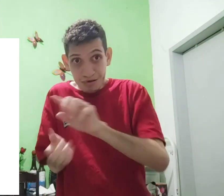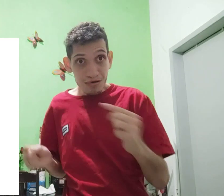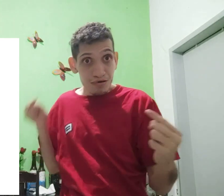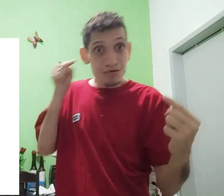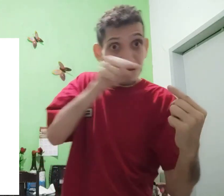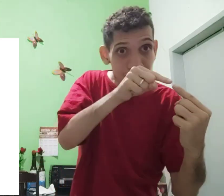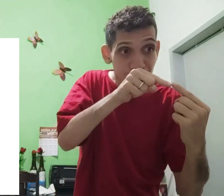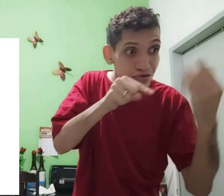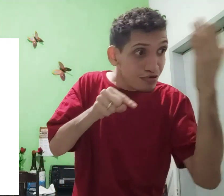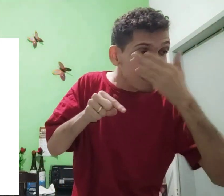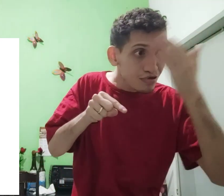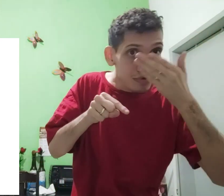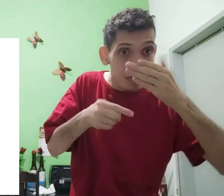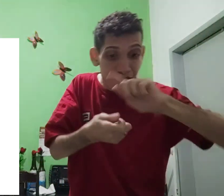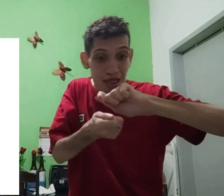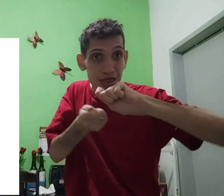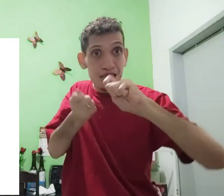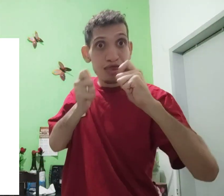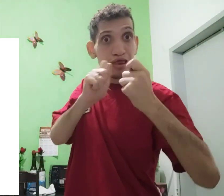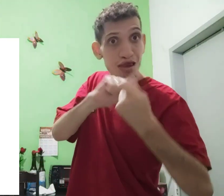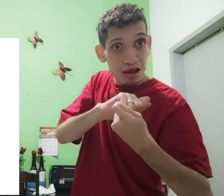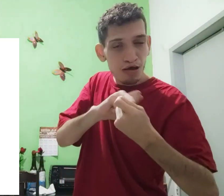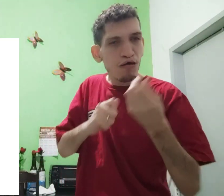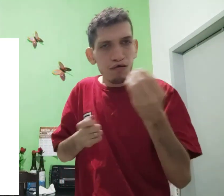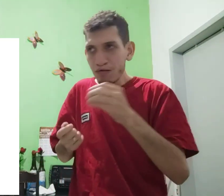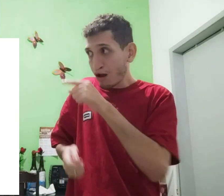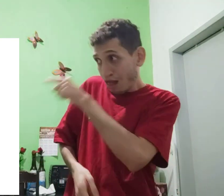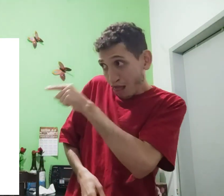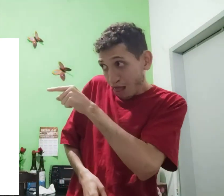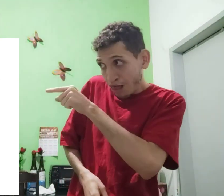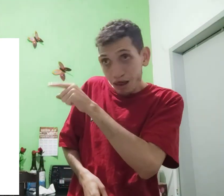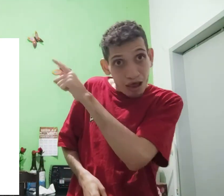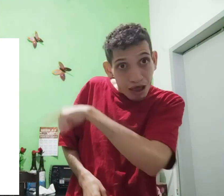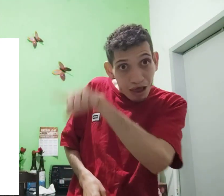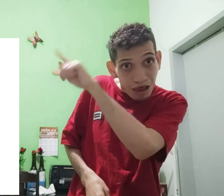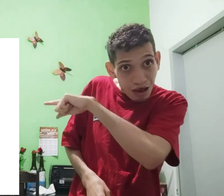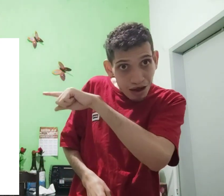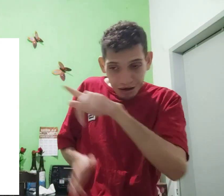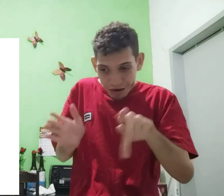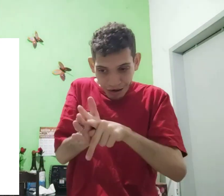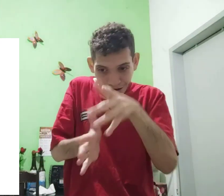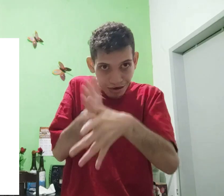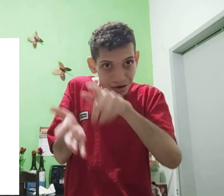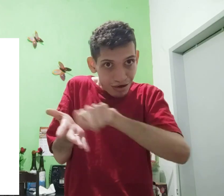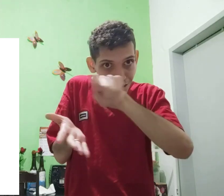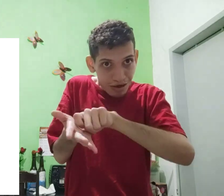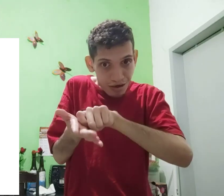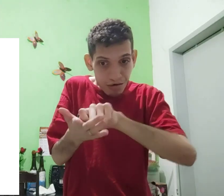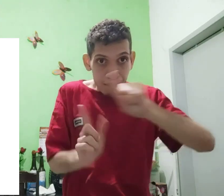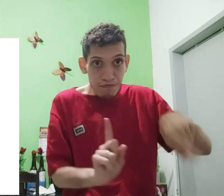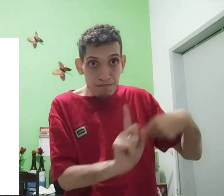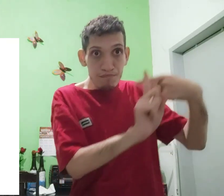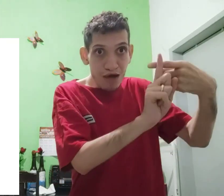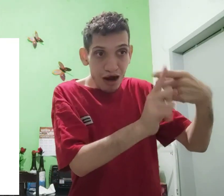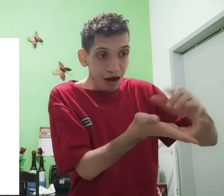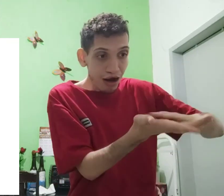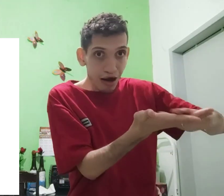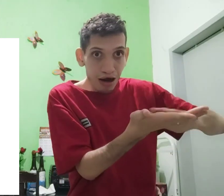sistema de adaptação do SideRance com o braille. Então é possível escrever em